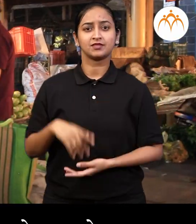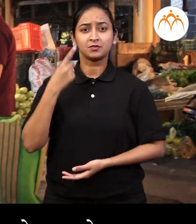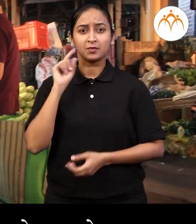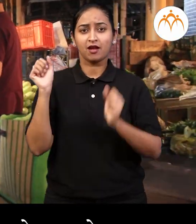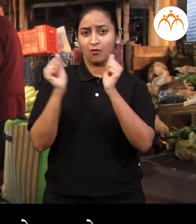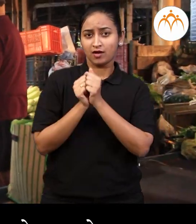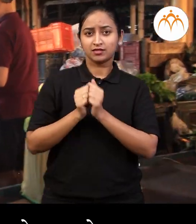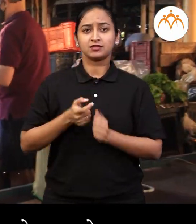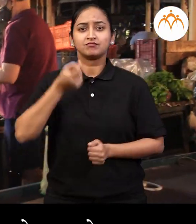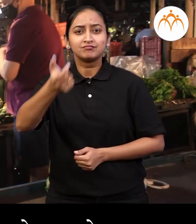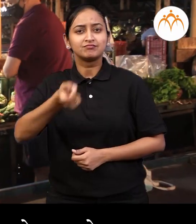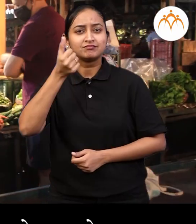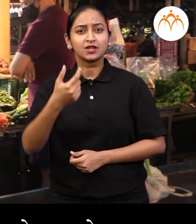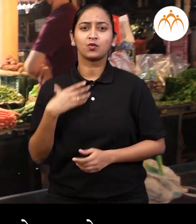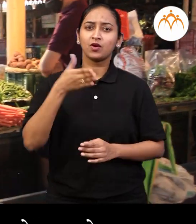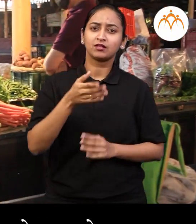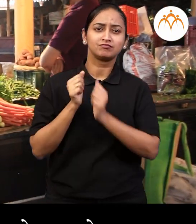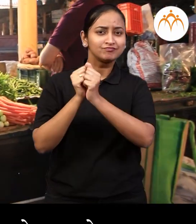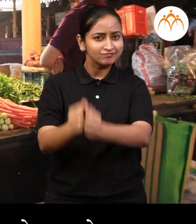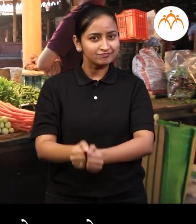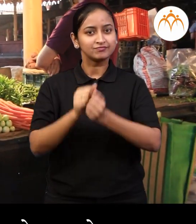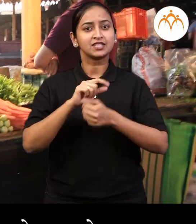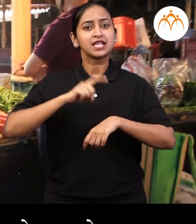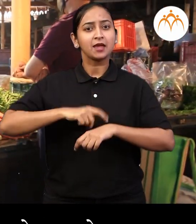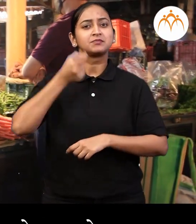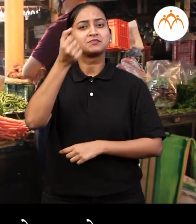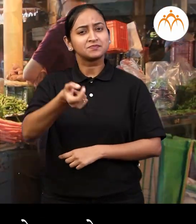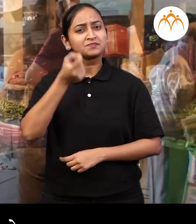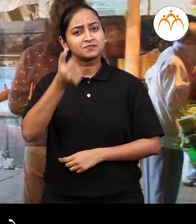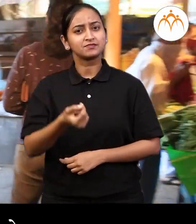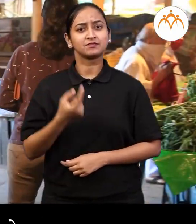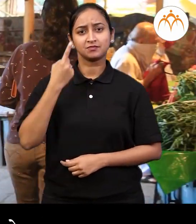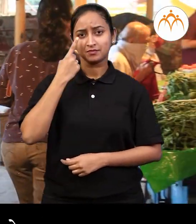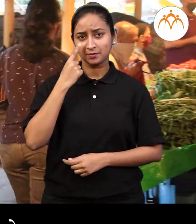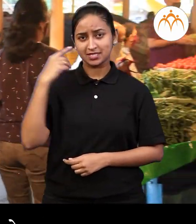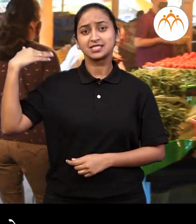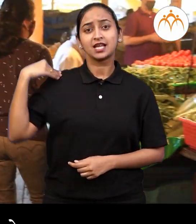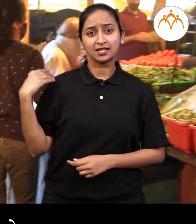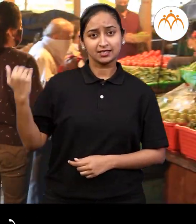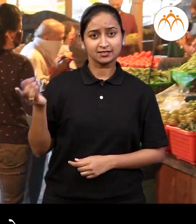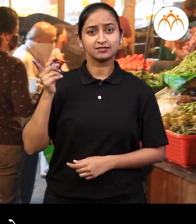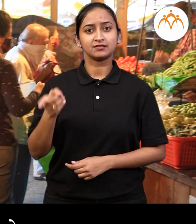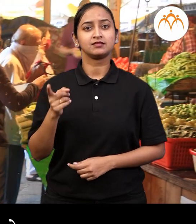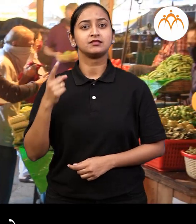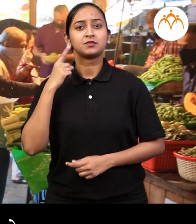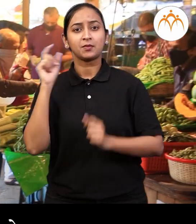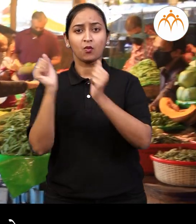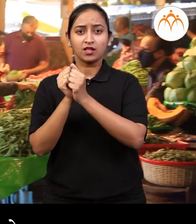कधी कधी मी तैंचा बरवर जाते कधी ताई जाते